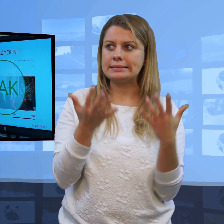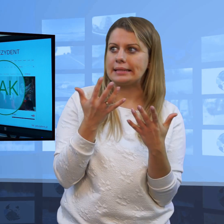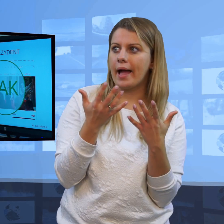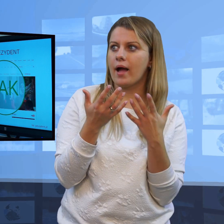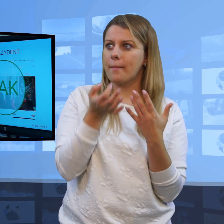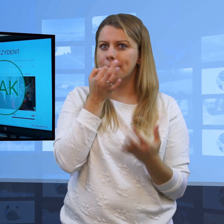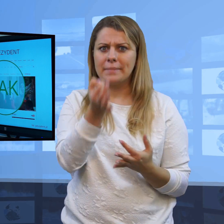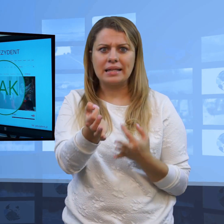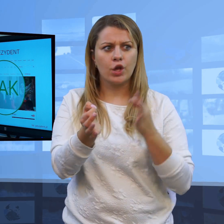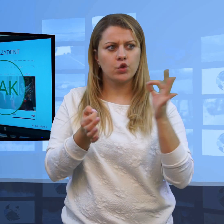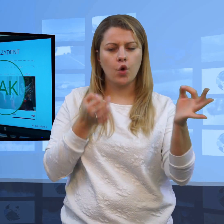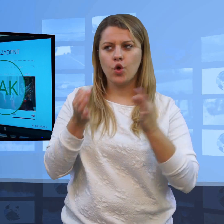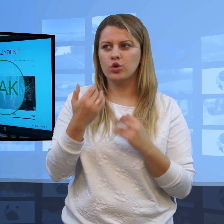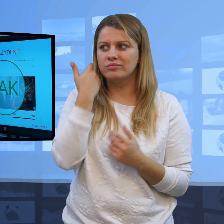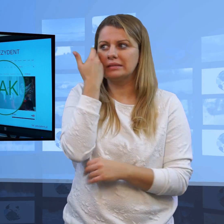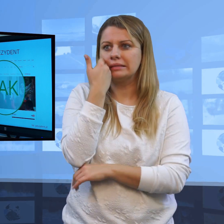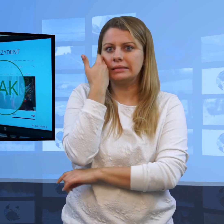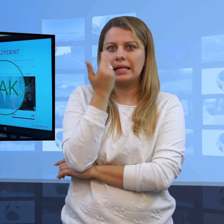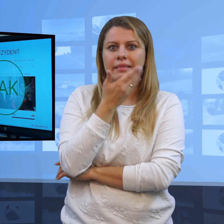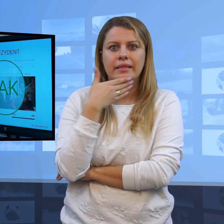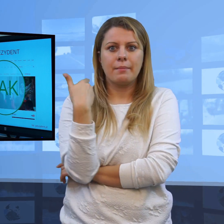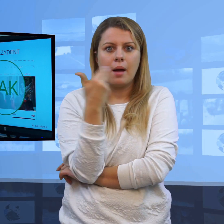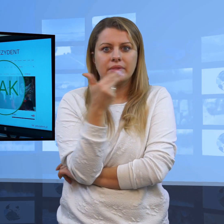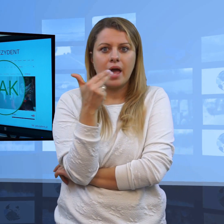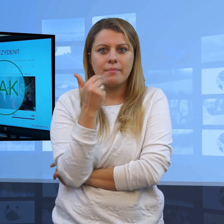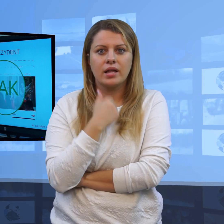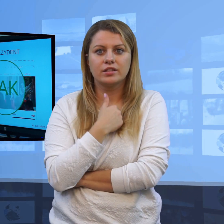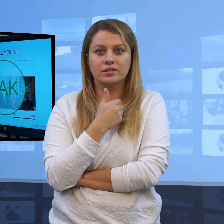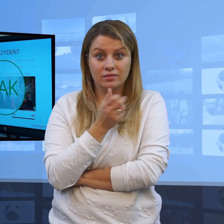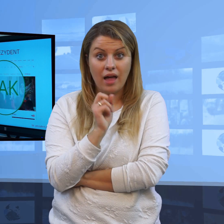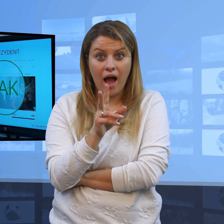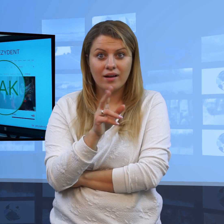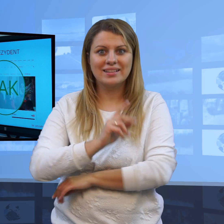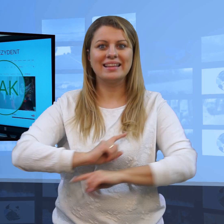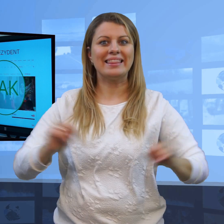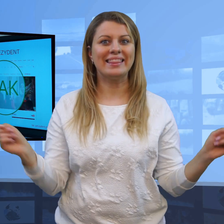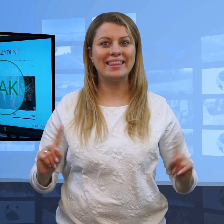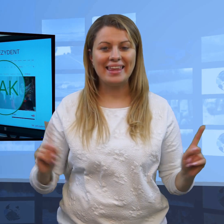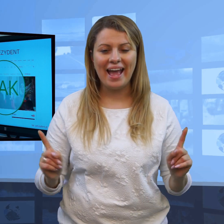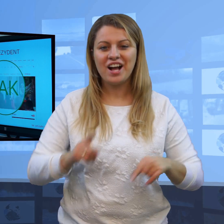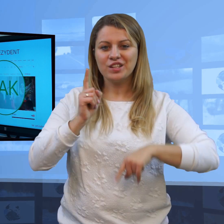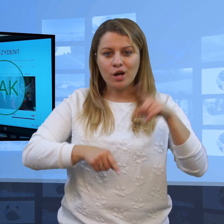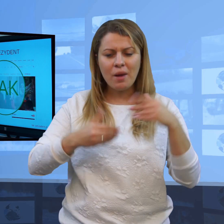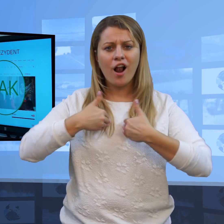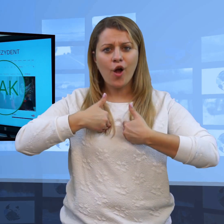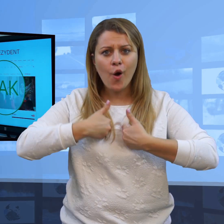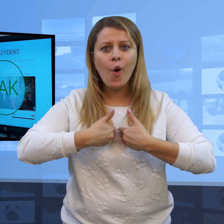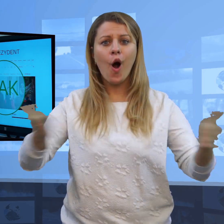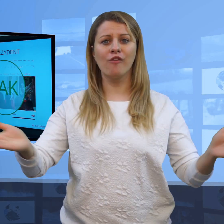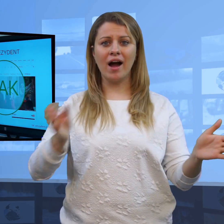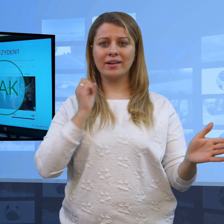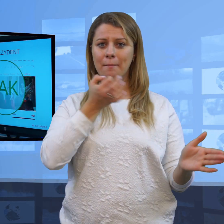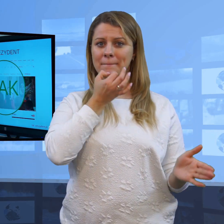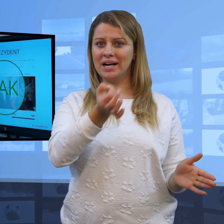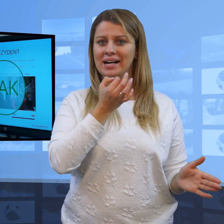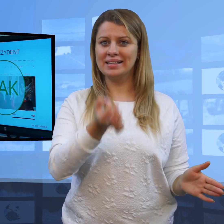musi być odpowiednio zabezpieczone, ale każdy z nas i Państwo, i ja, i każdy dziennikarz minkartelski może do biura prasowego